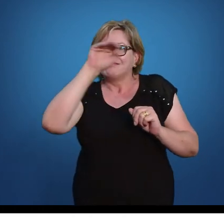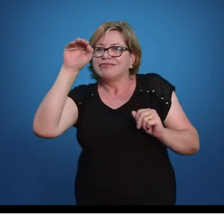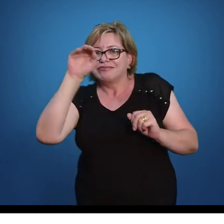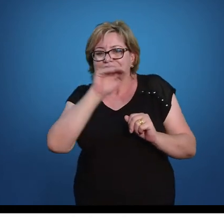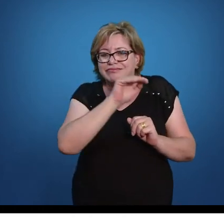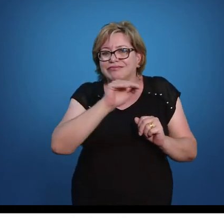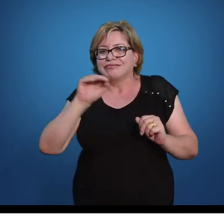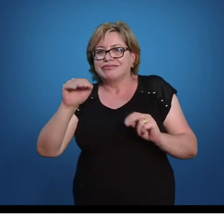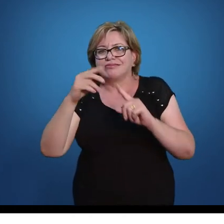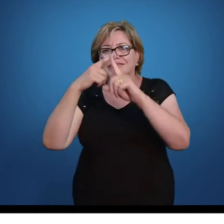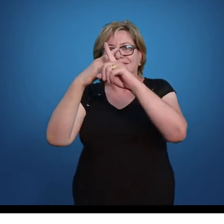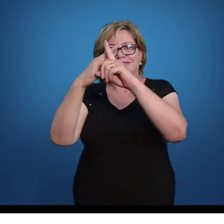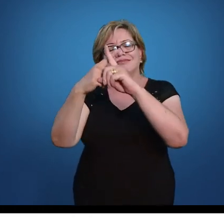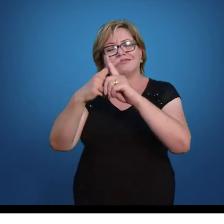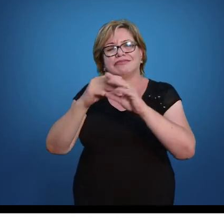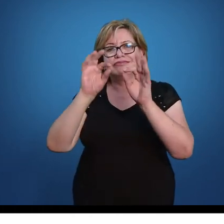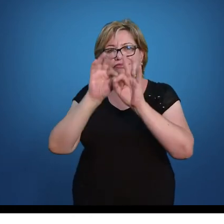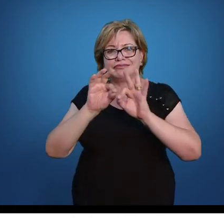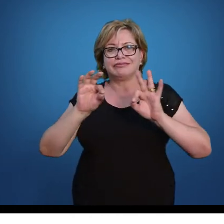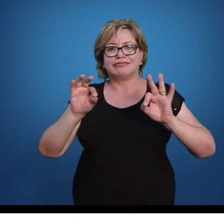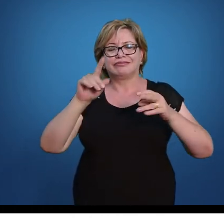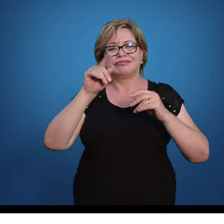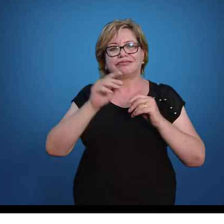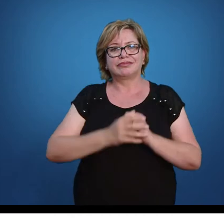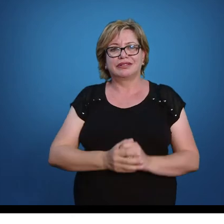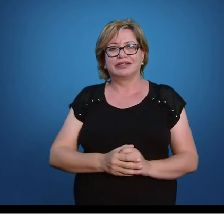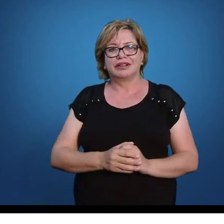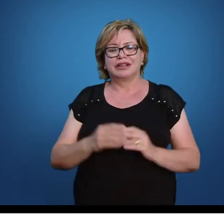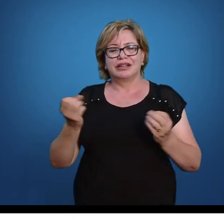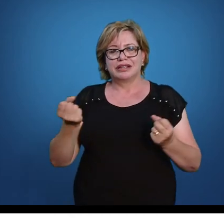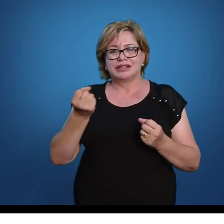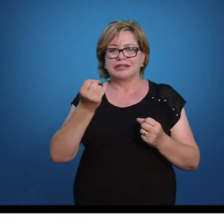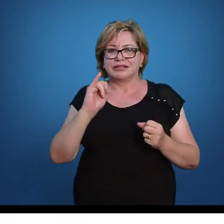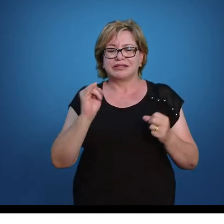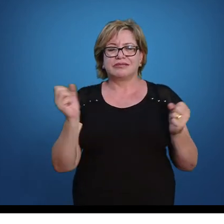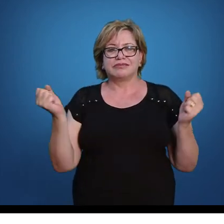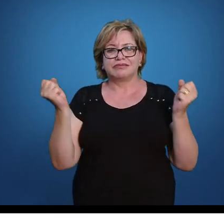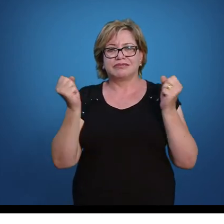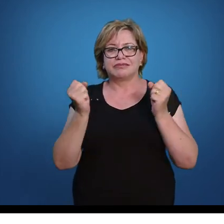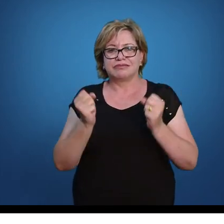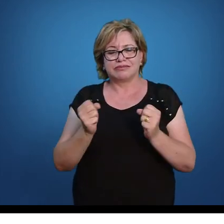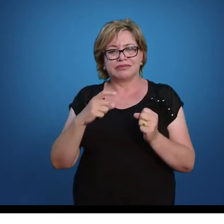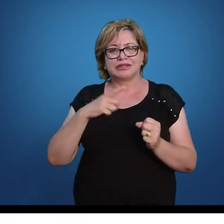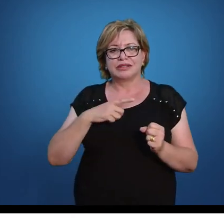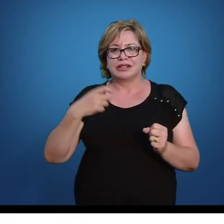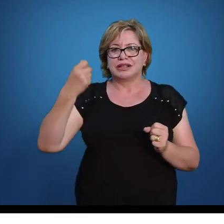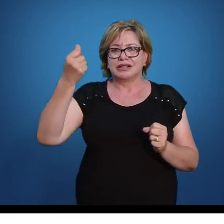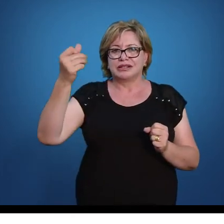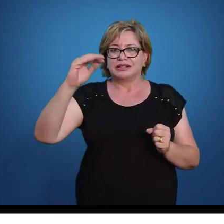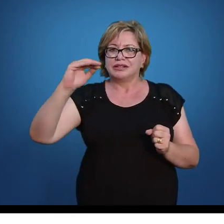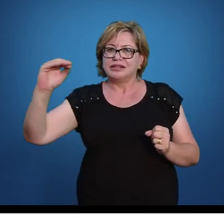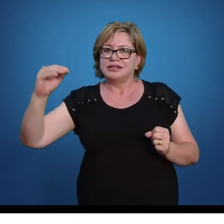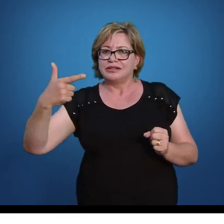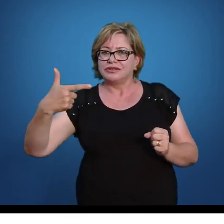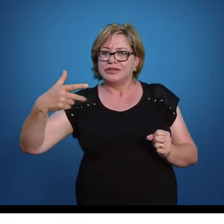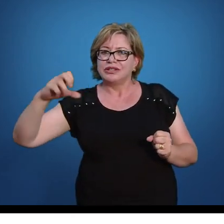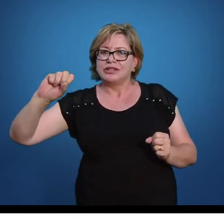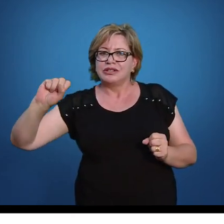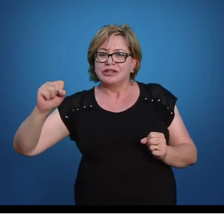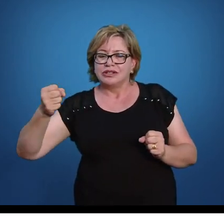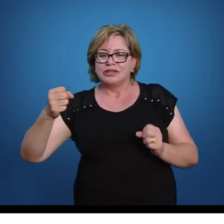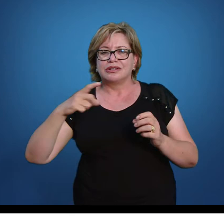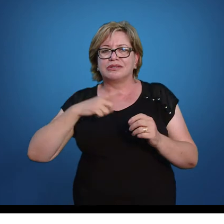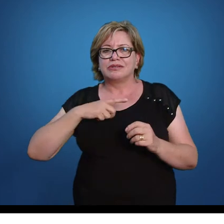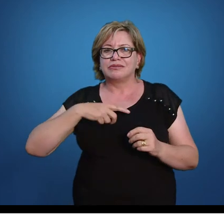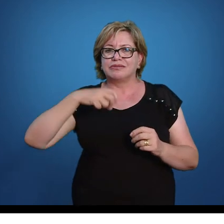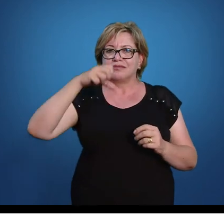de cima, a parte de baixo com a parte de baixo. Quando é possível ainda, aqui já está o resultado, 6 e 28 avos, simplificar